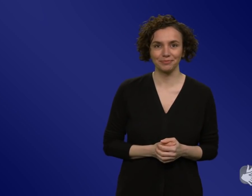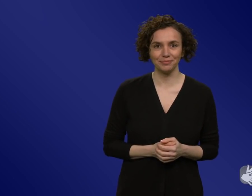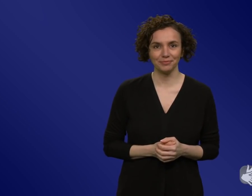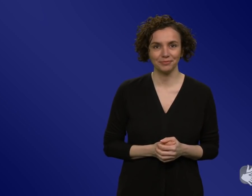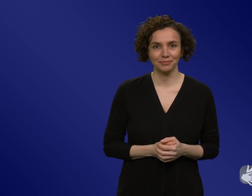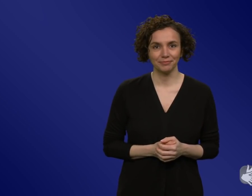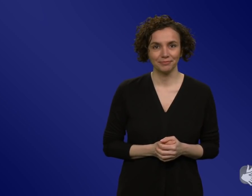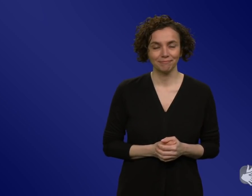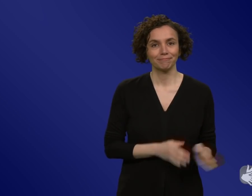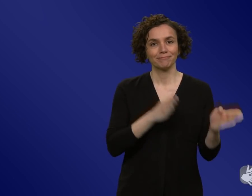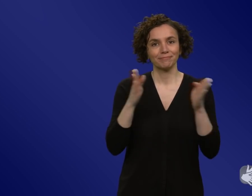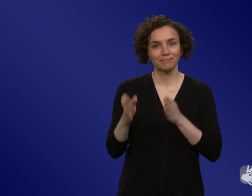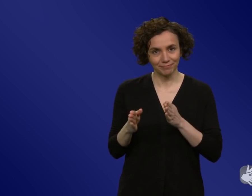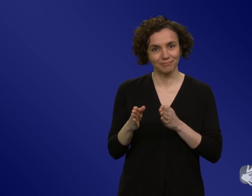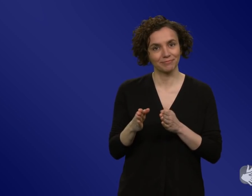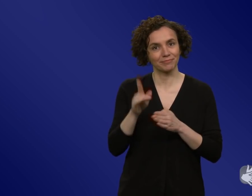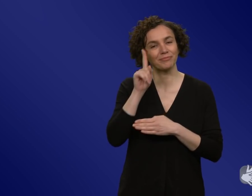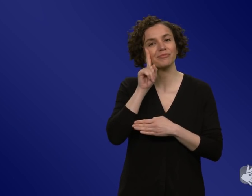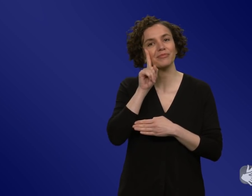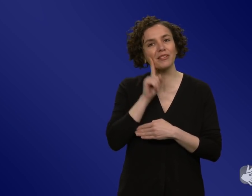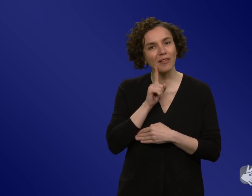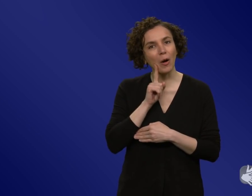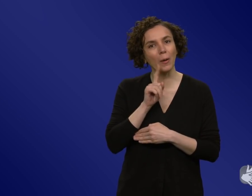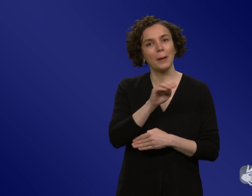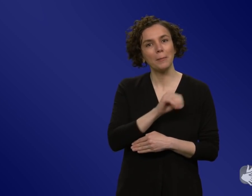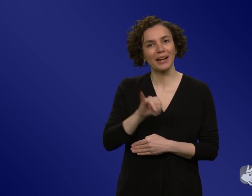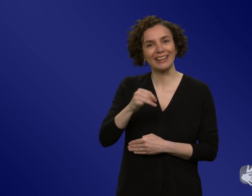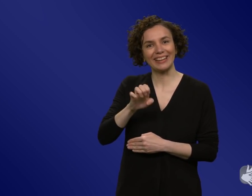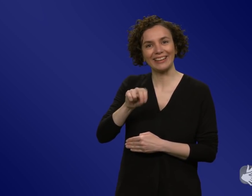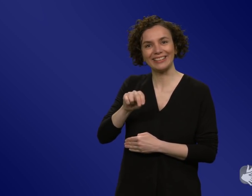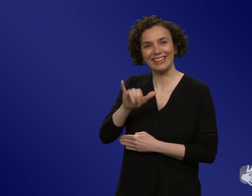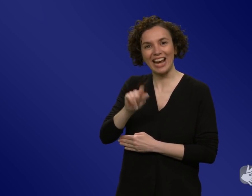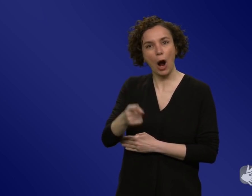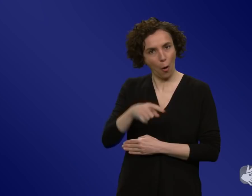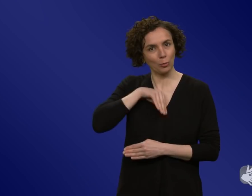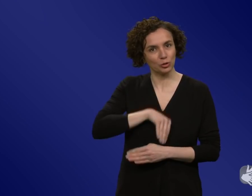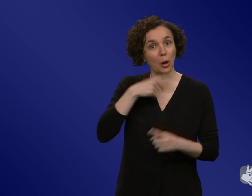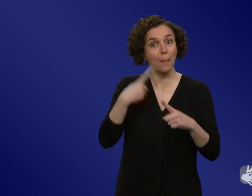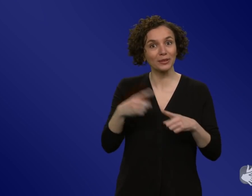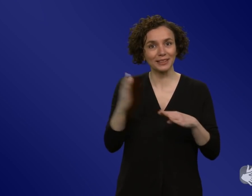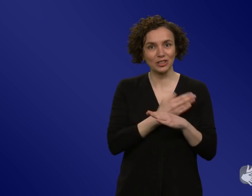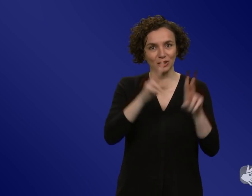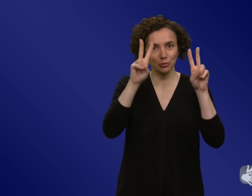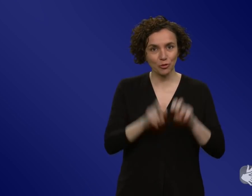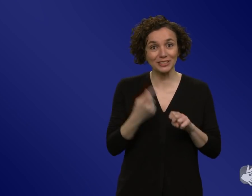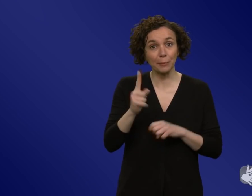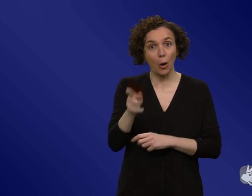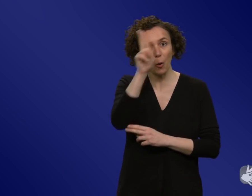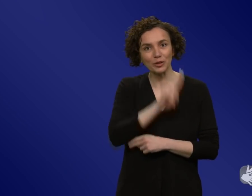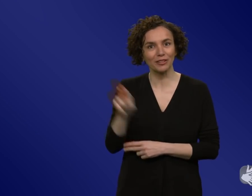Und Dr. Mirjam Jenny ist ebenfalls Psychologin und Entscheidungsforscherin. Auch sie beschäftigt sich an der Uni Erfurt mit Gesundheitskommunikation im Seminar